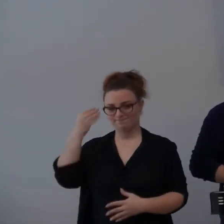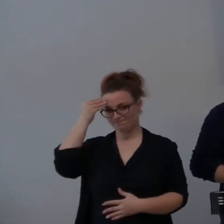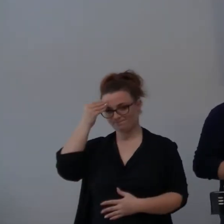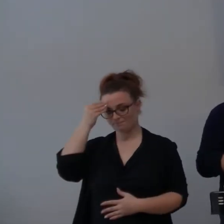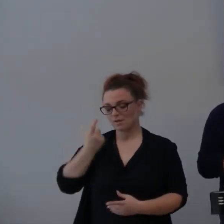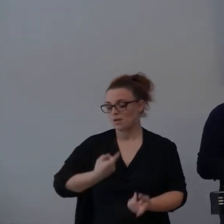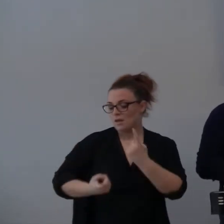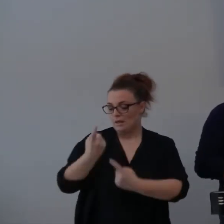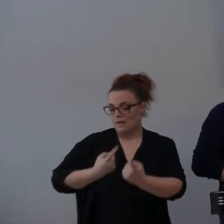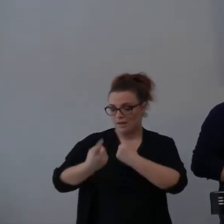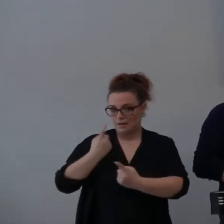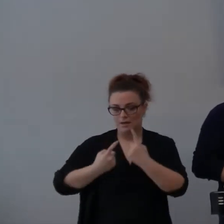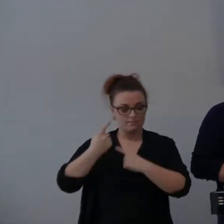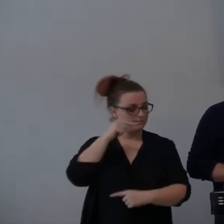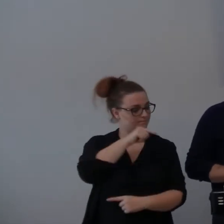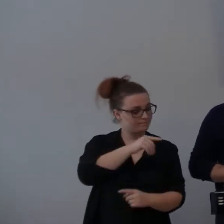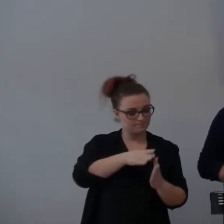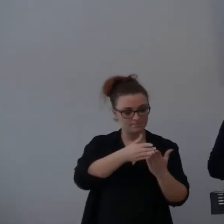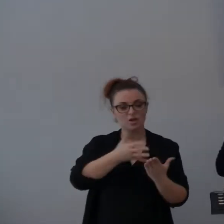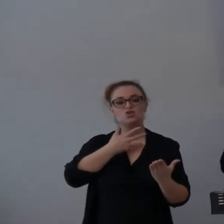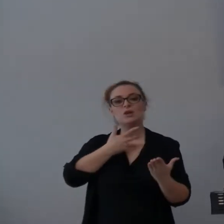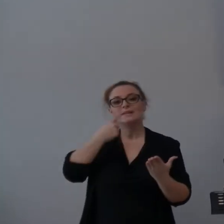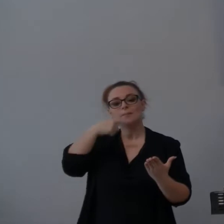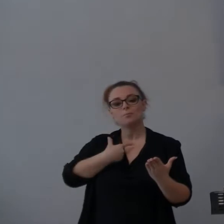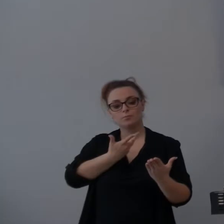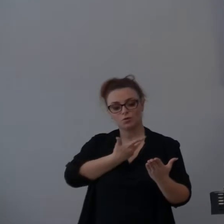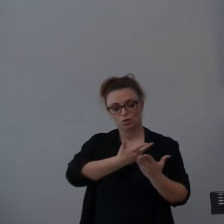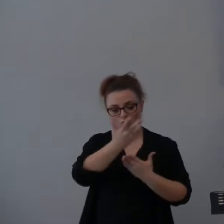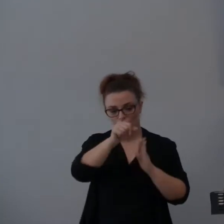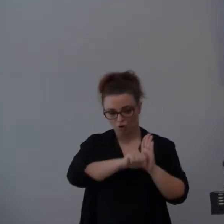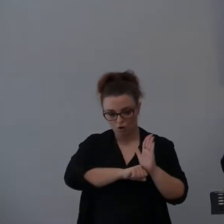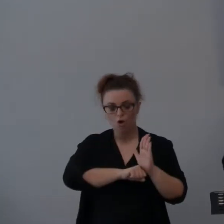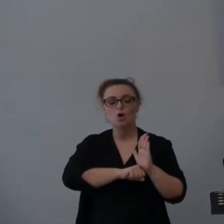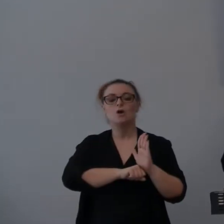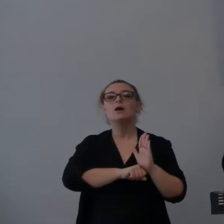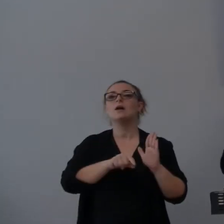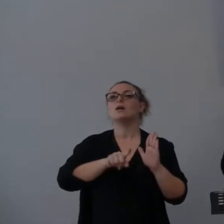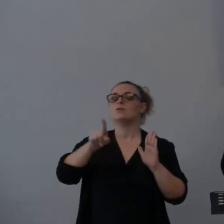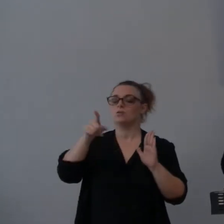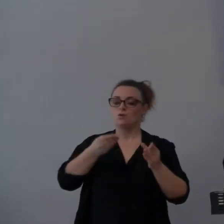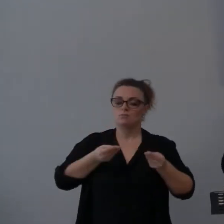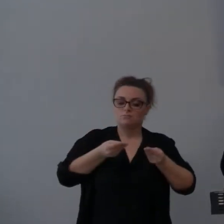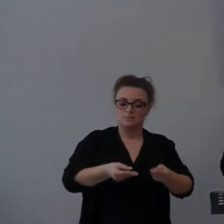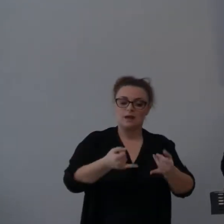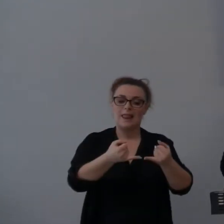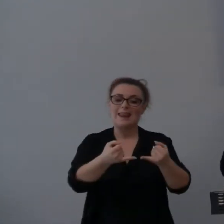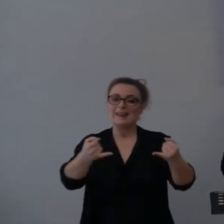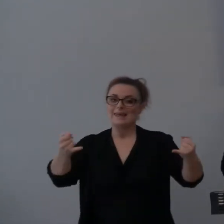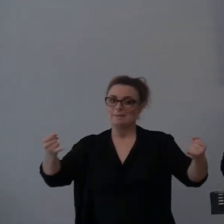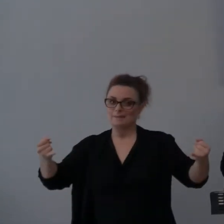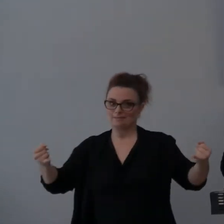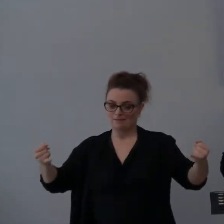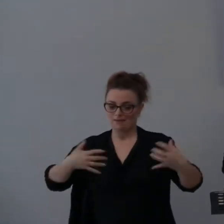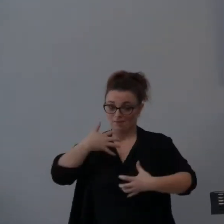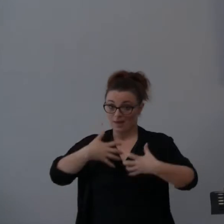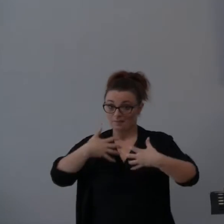ha posto una limite, diciamo, alla sua ira e ha usato benevolenza